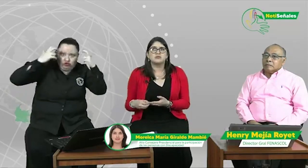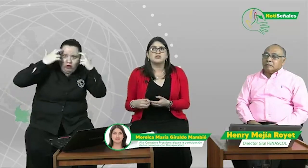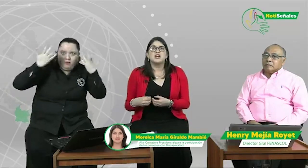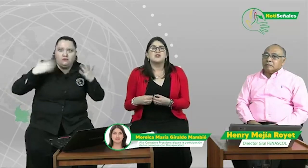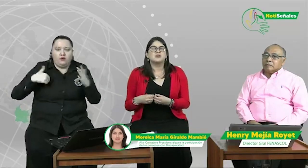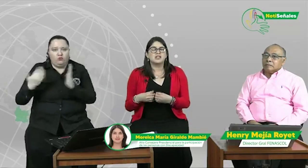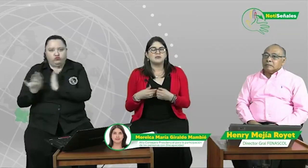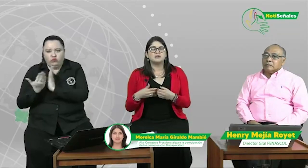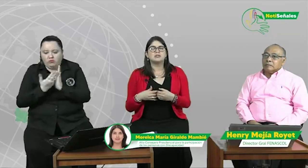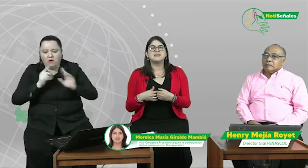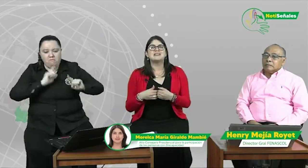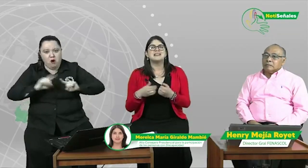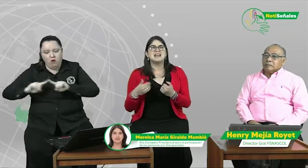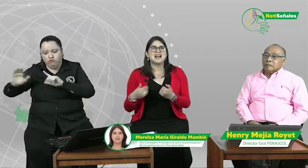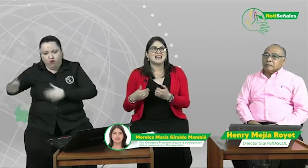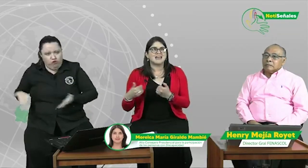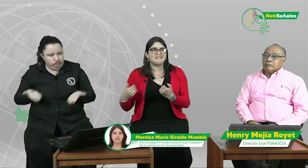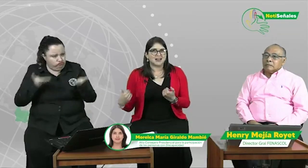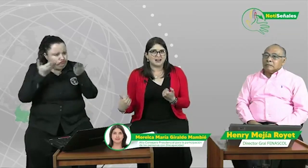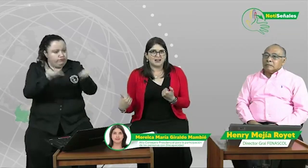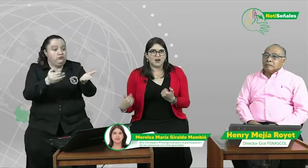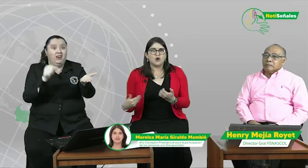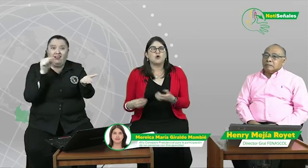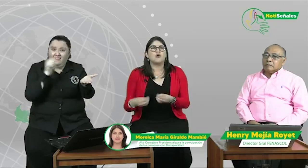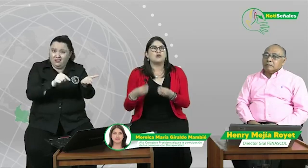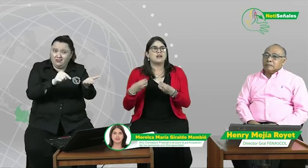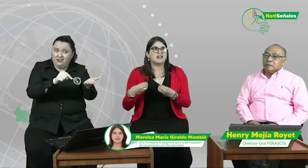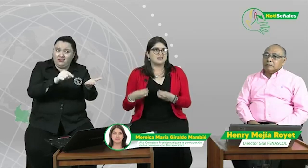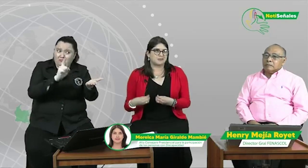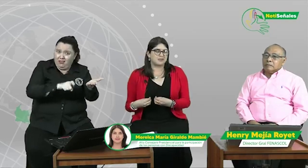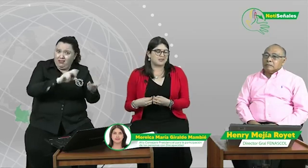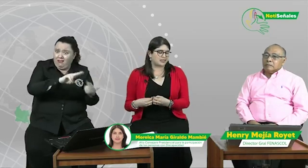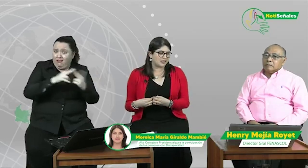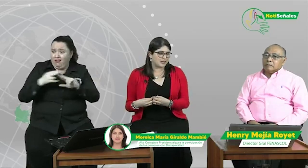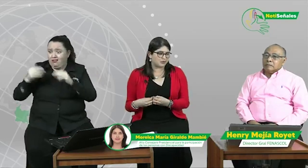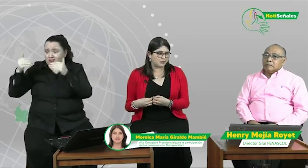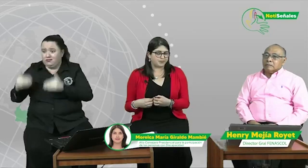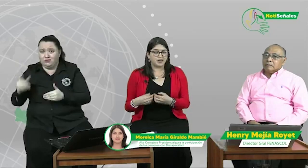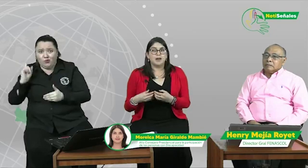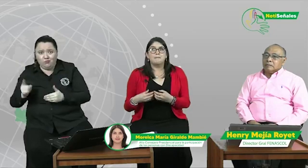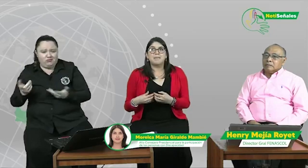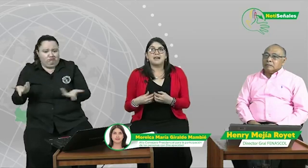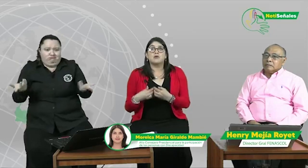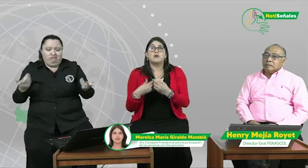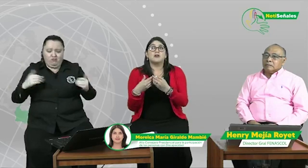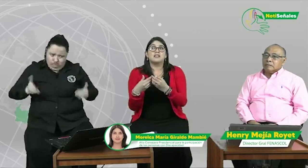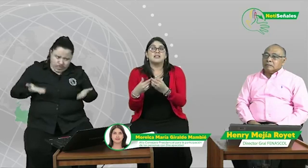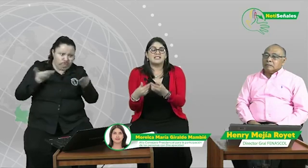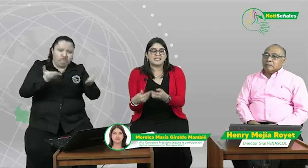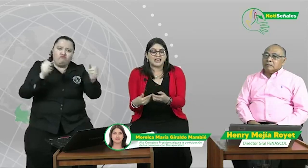no tiene absolutamente nada que ver con la discapacidad que tengo. Pero ser